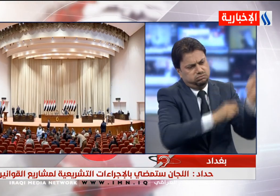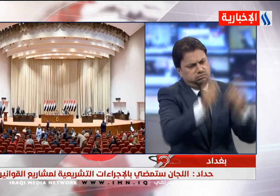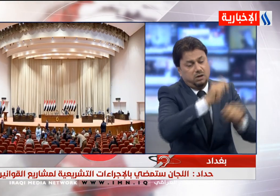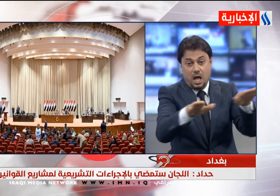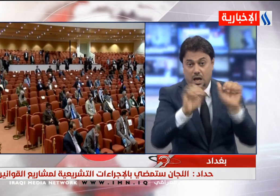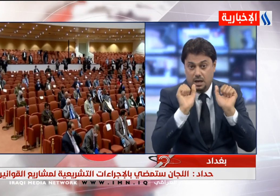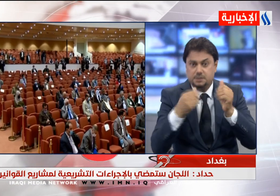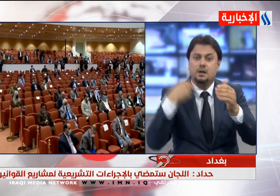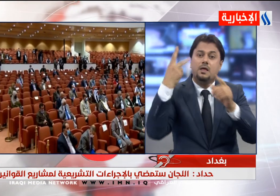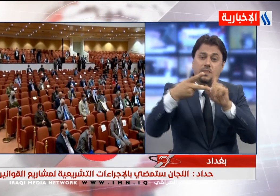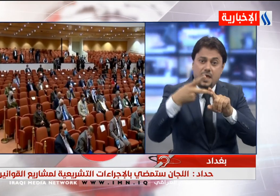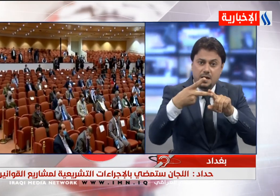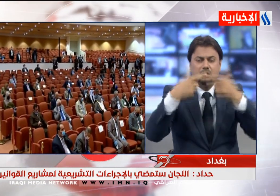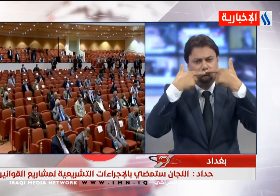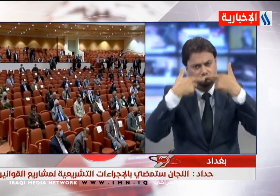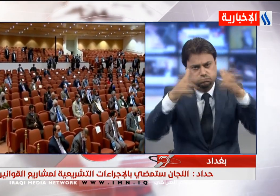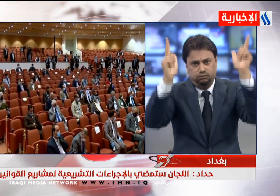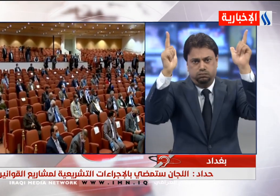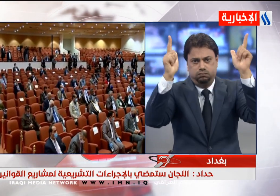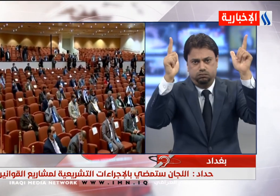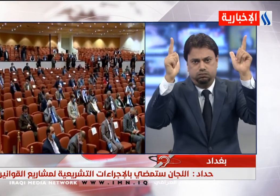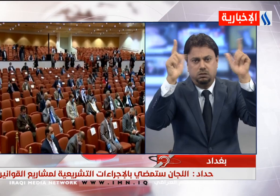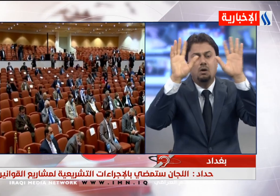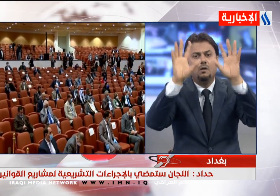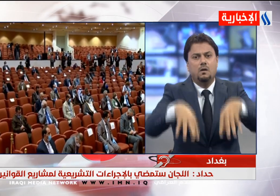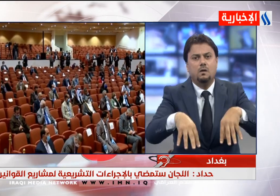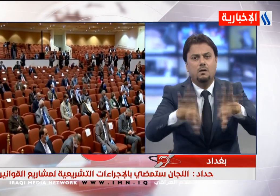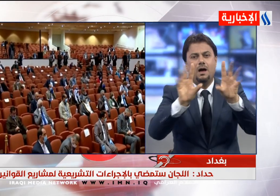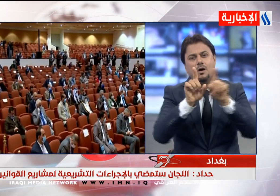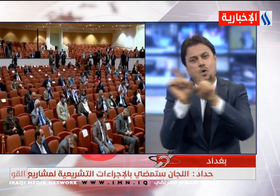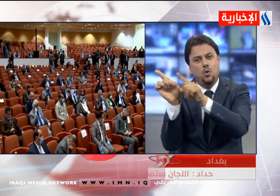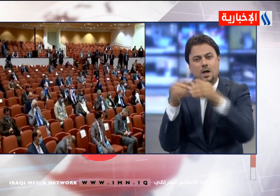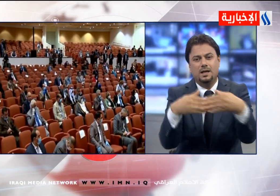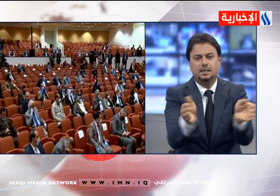والاتفاق عليها بين الكتل السياسية